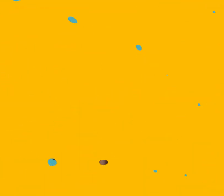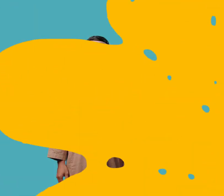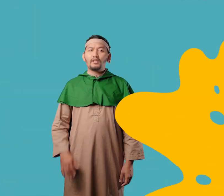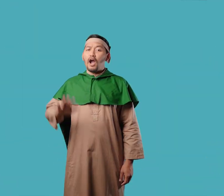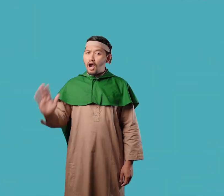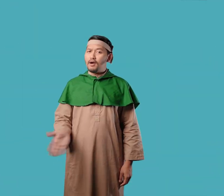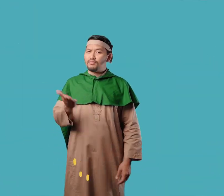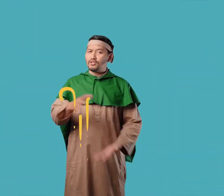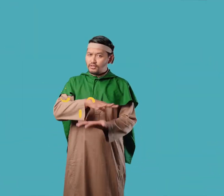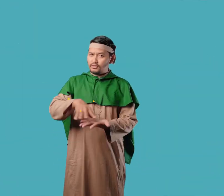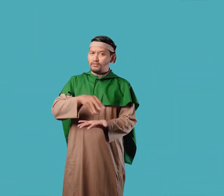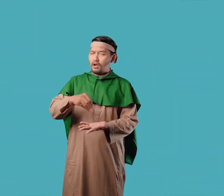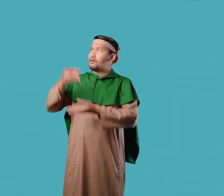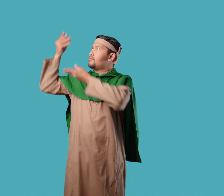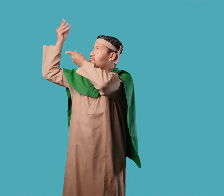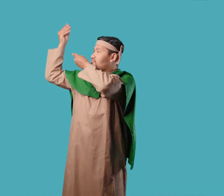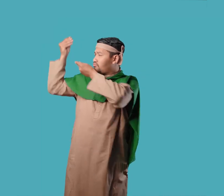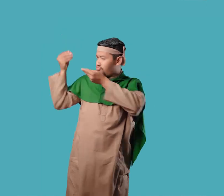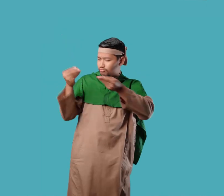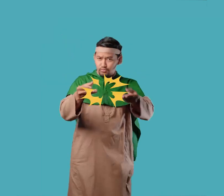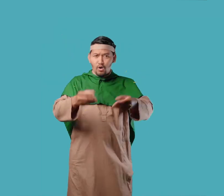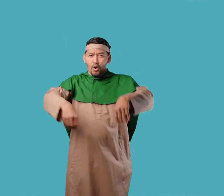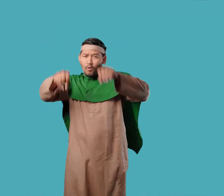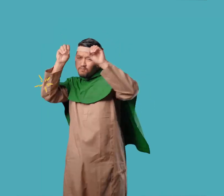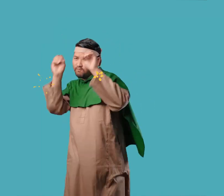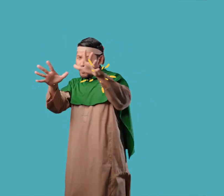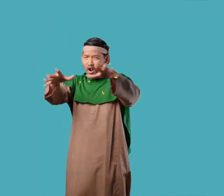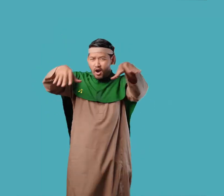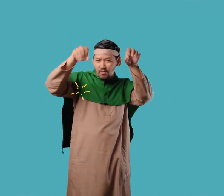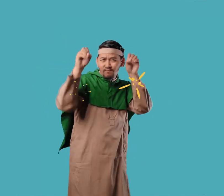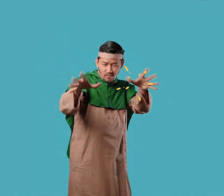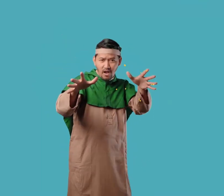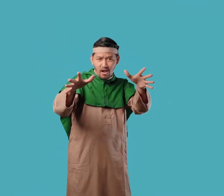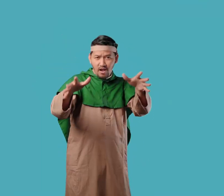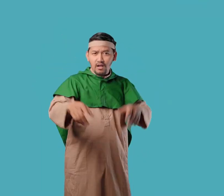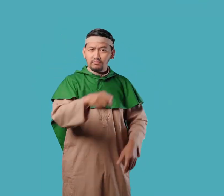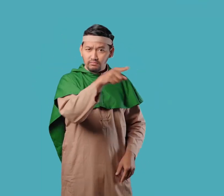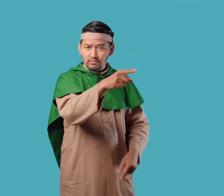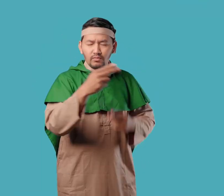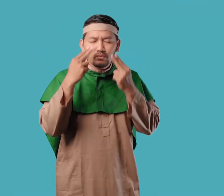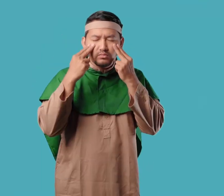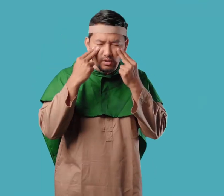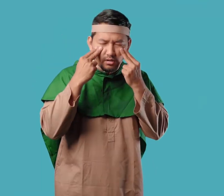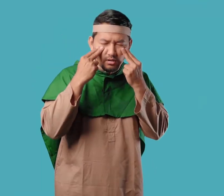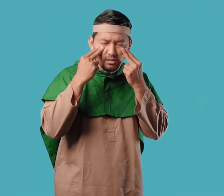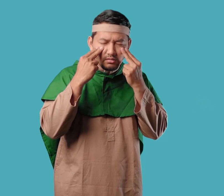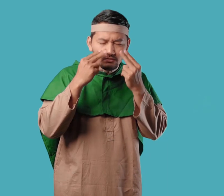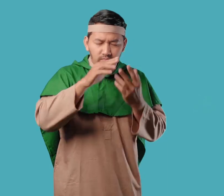Allah juga memberi banyak mukjizat lain pada Nabi Isa Termasuk dapat membuat orang buta Bisa